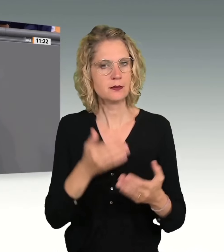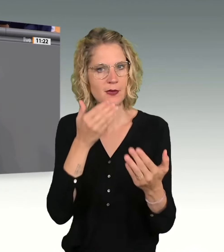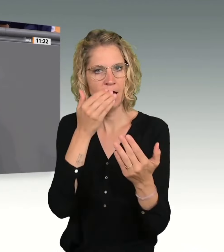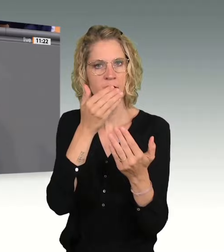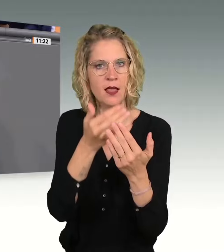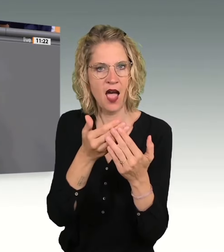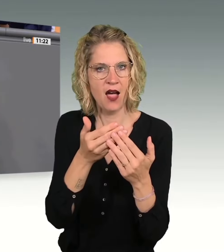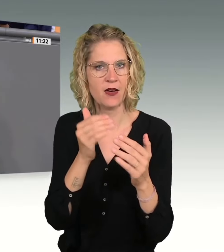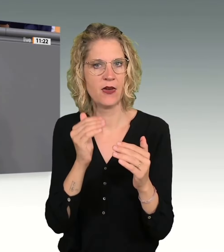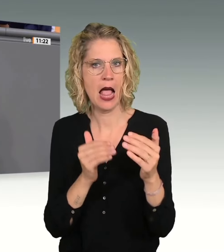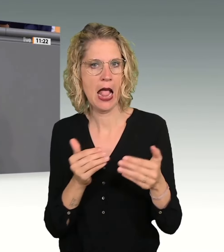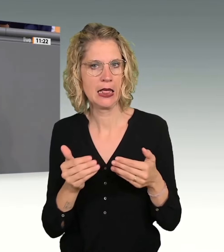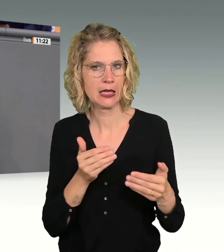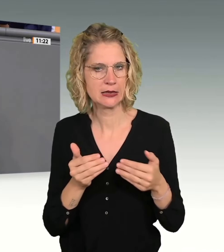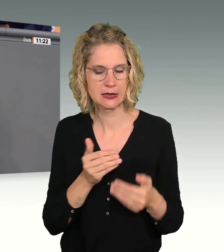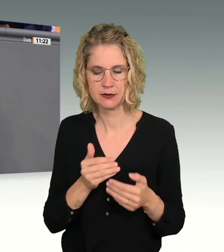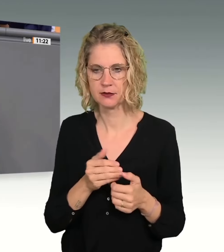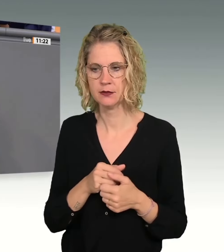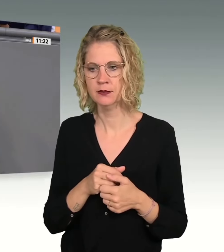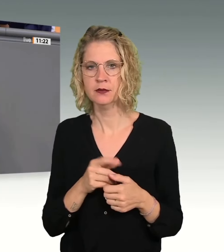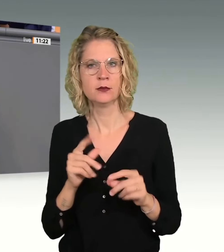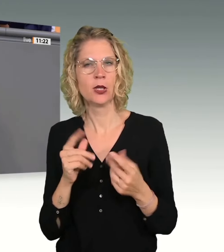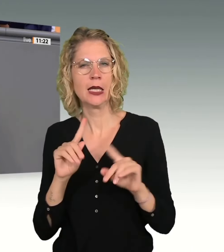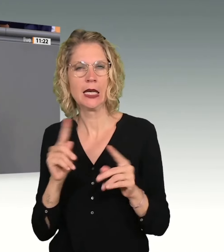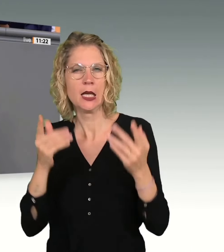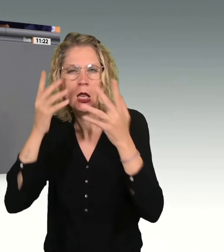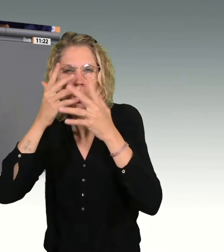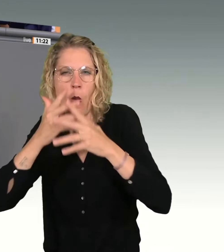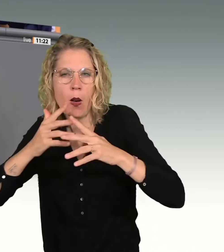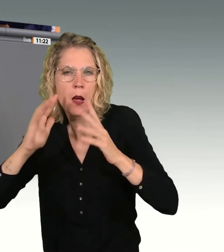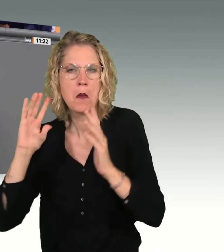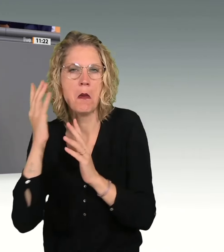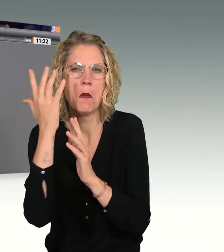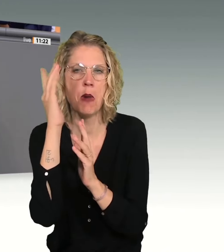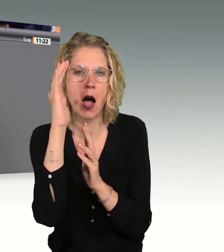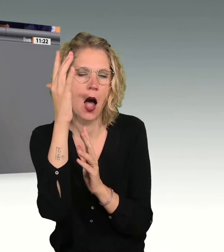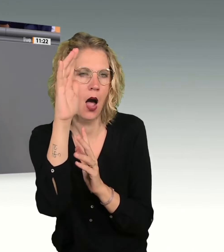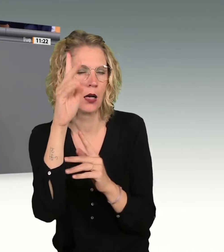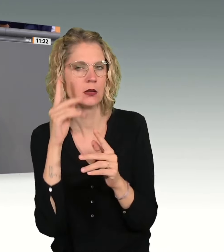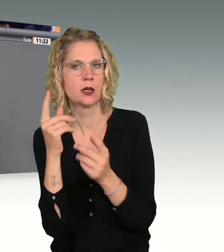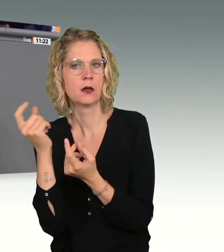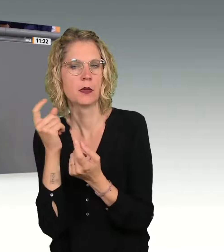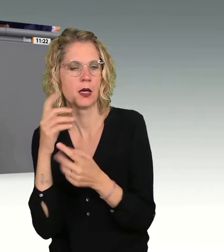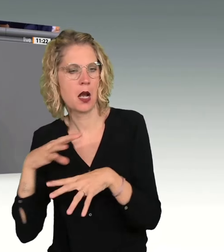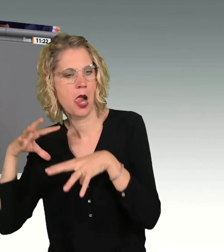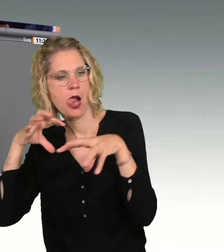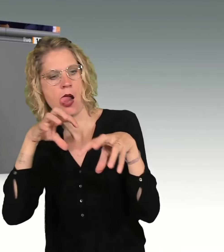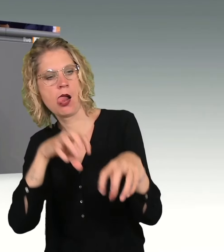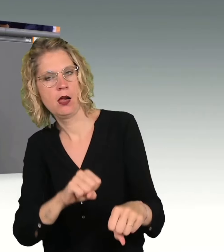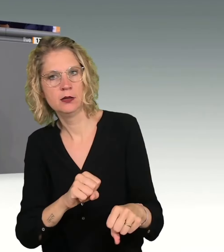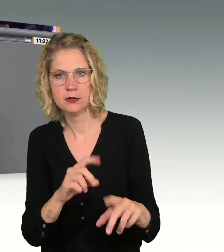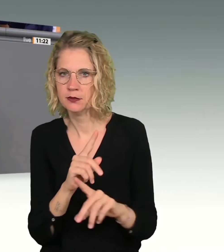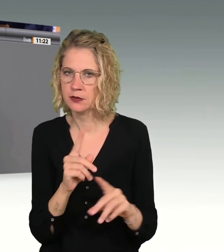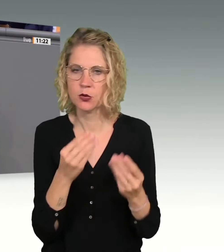teilweise angedeutet wird, im dunklen Park von Migranten überfallen, sondern in der Familie, im